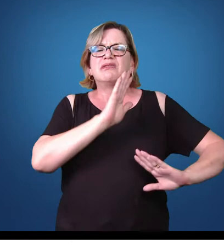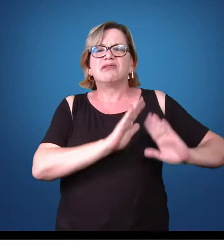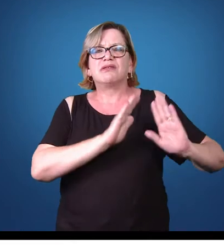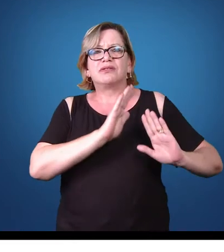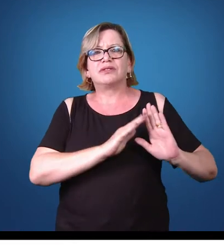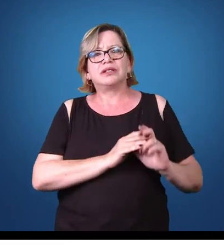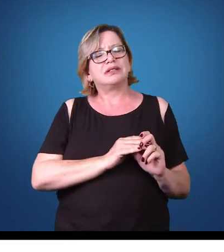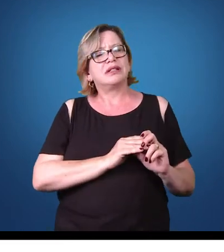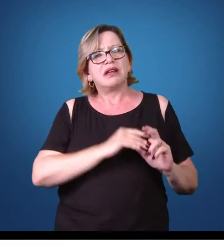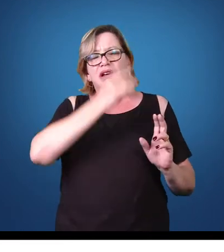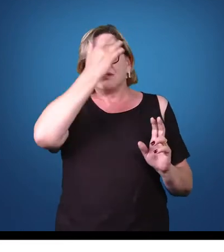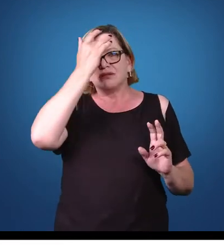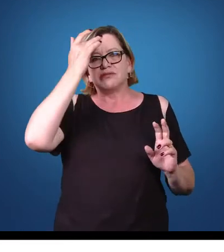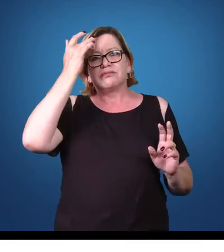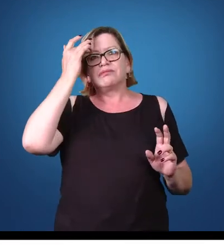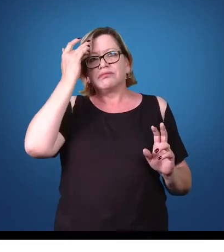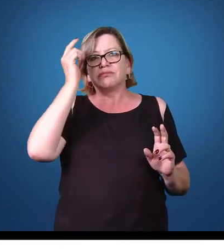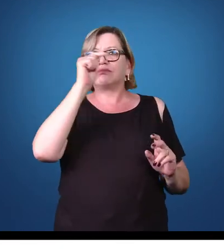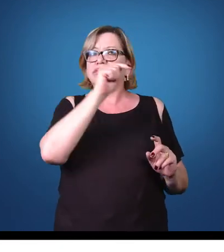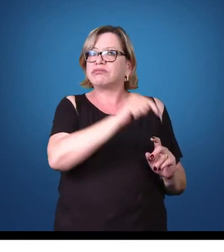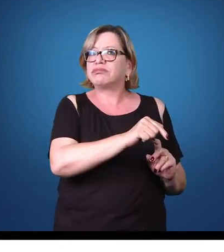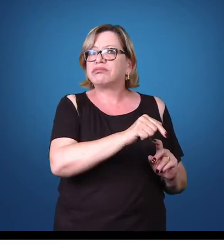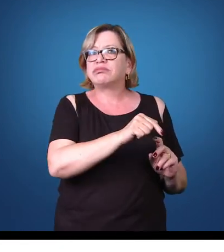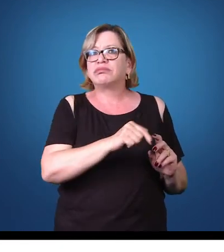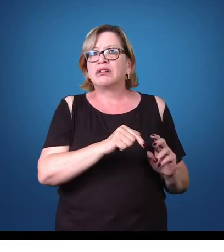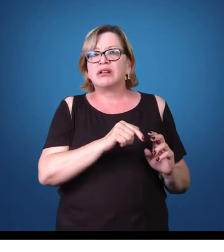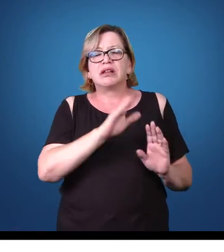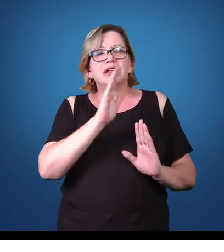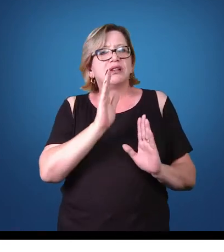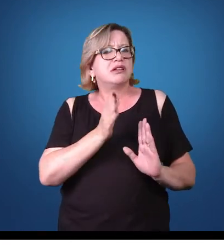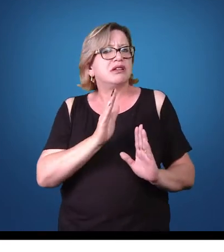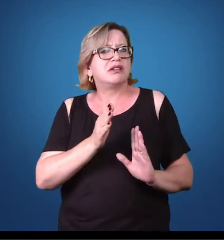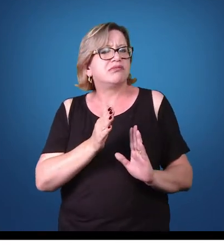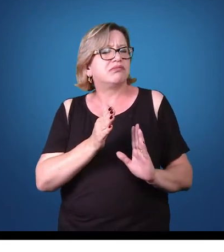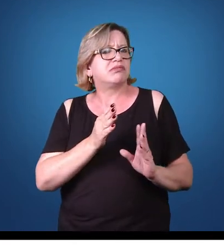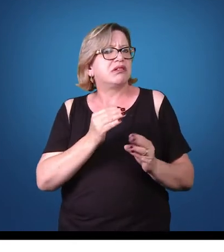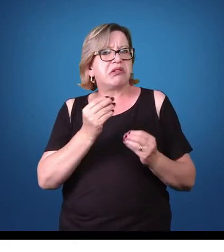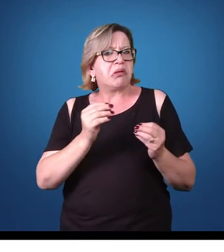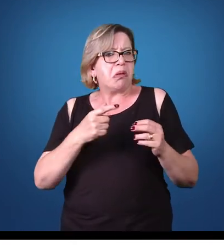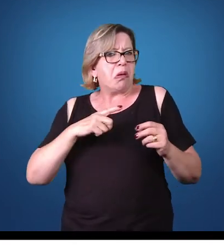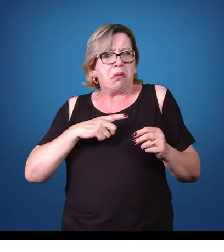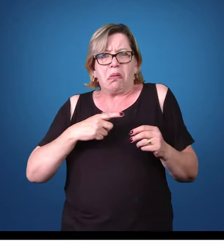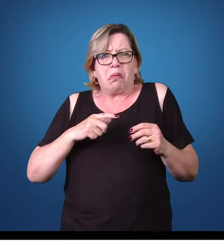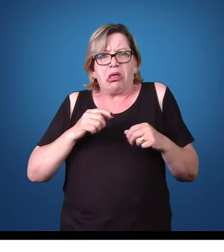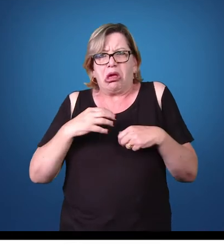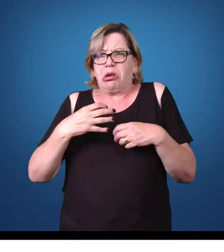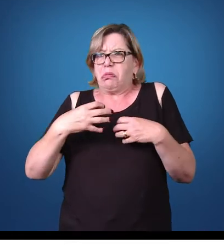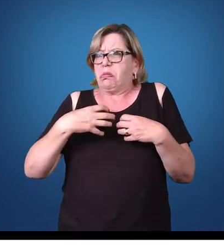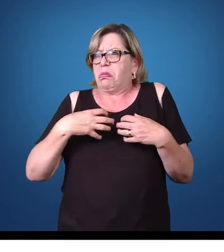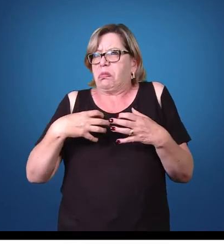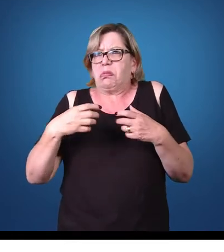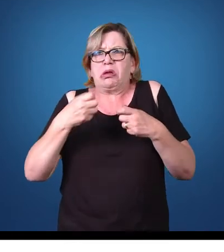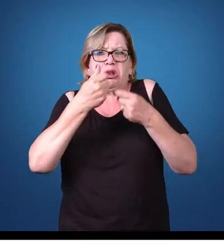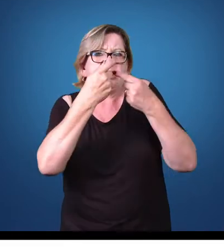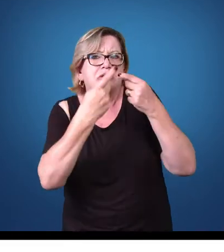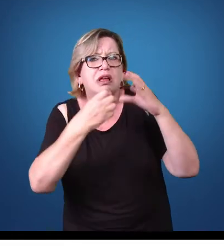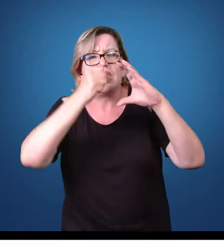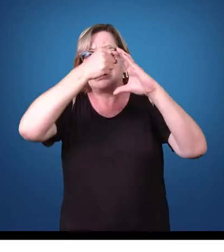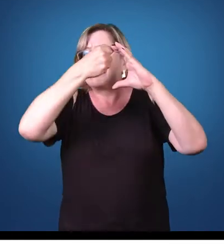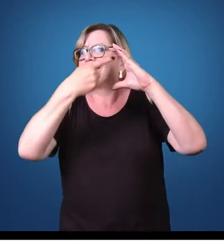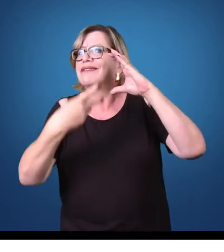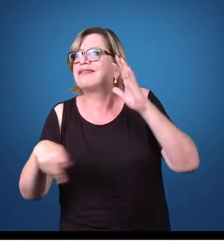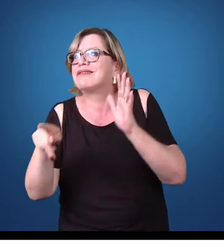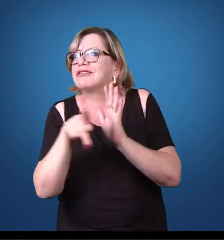vezes até essas pessoas, essas populações, elas não apresentam nem sintomas da doença. Existe uma